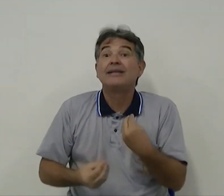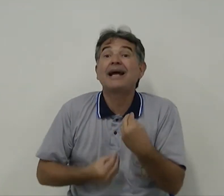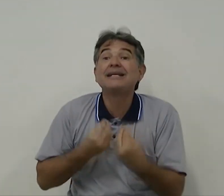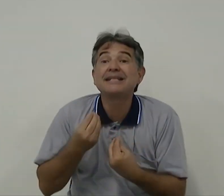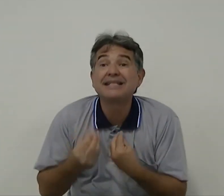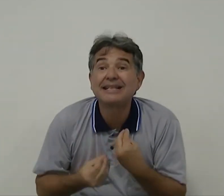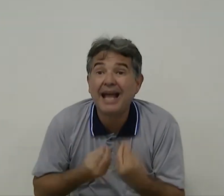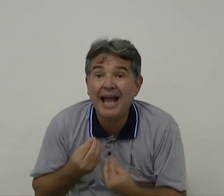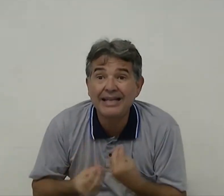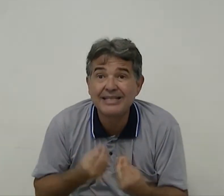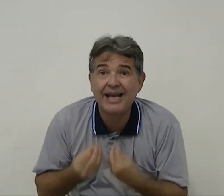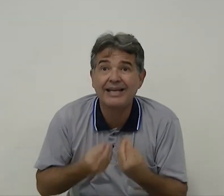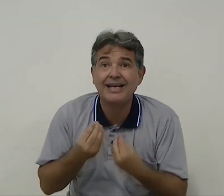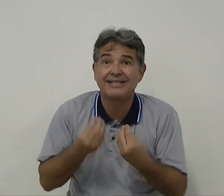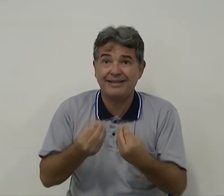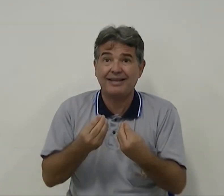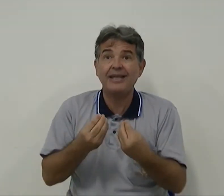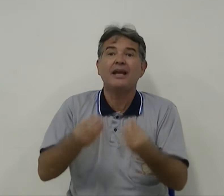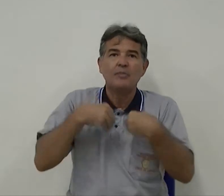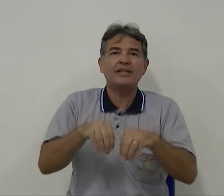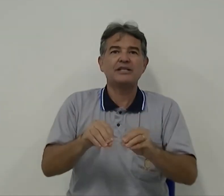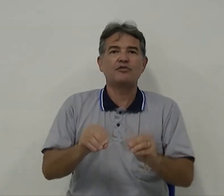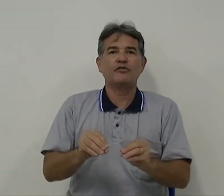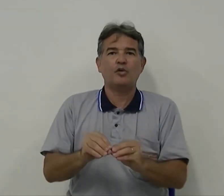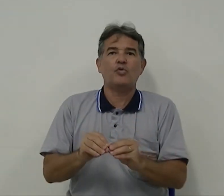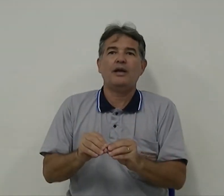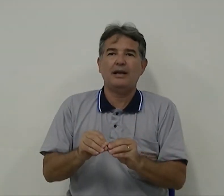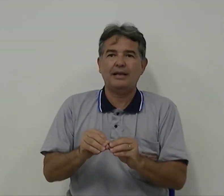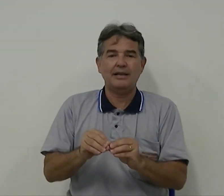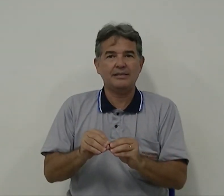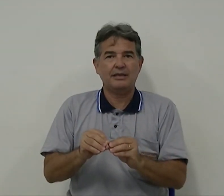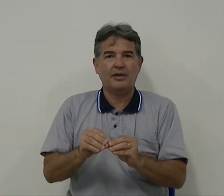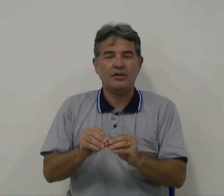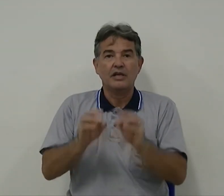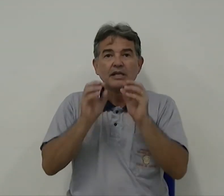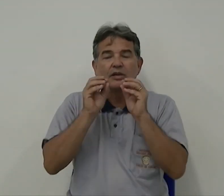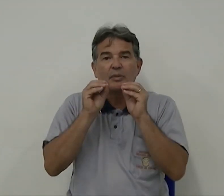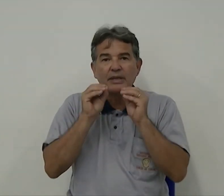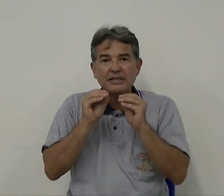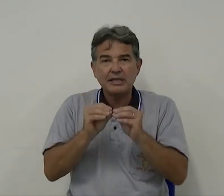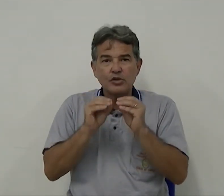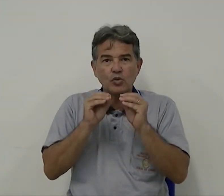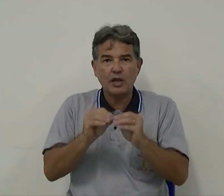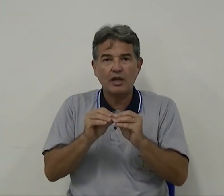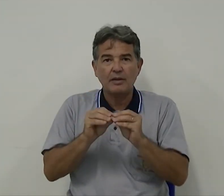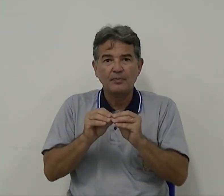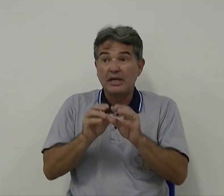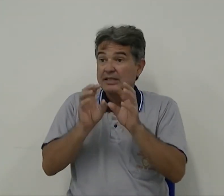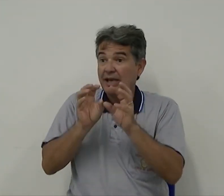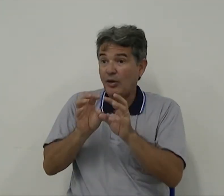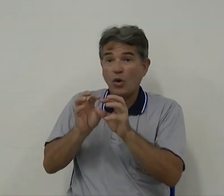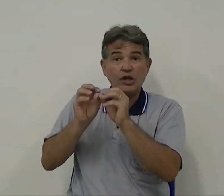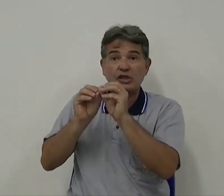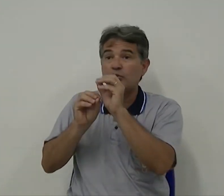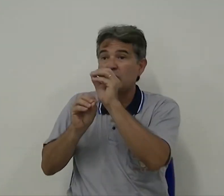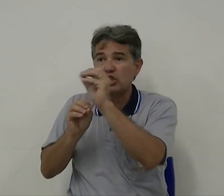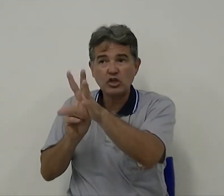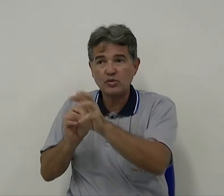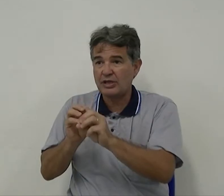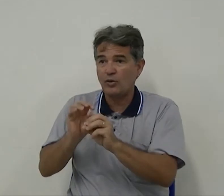das necessidades que a criança tem para desenvolver com ela aquele sinal. Então, é preciso o quê? Se ela gosta do bichinho, se ela